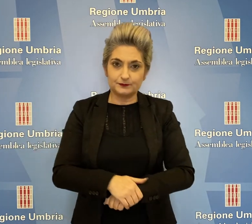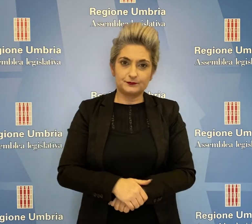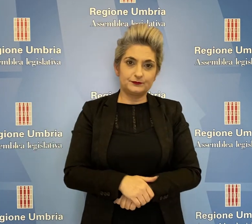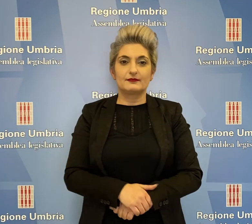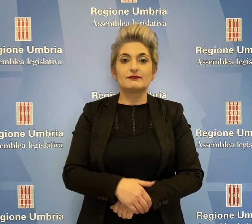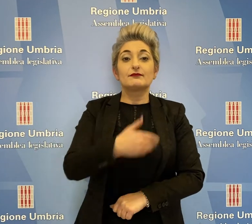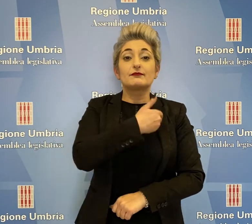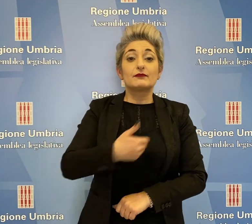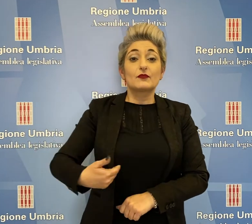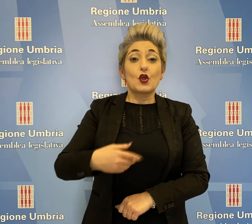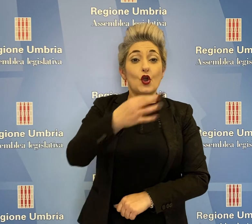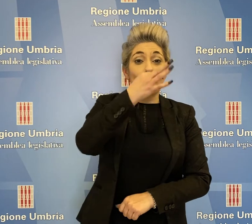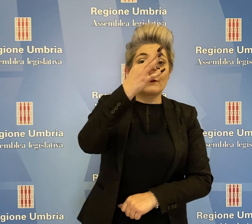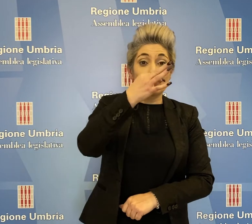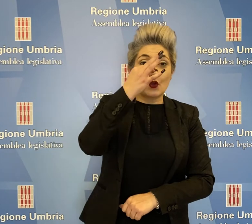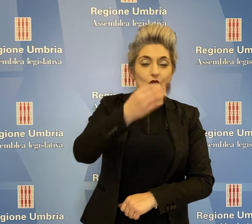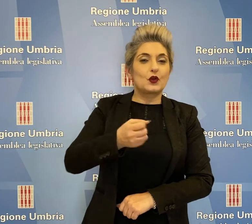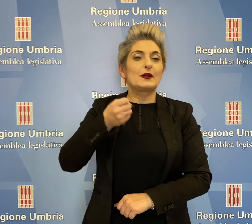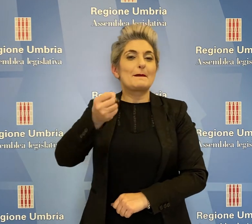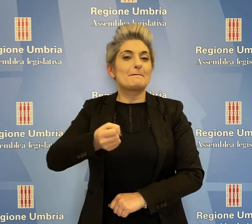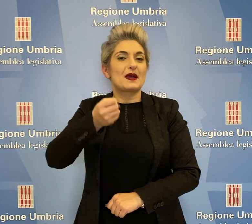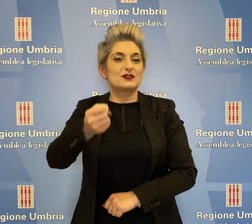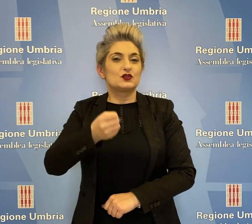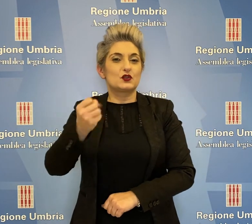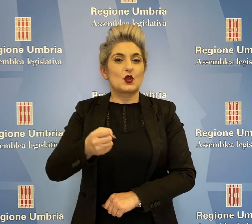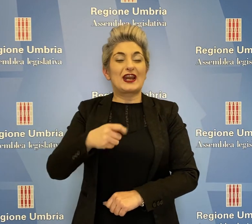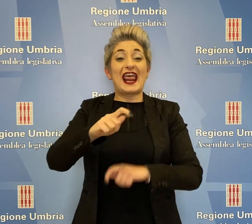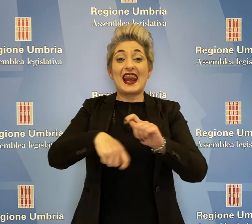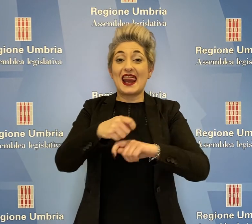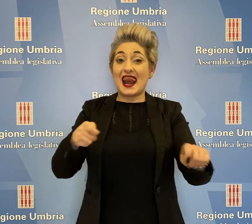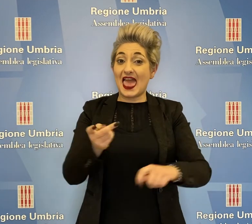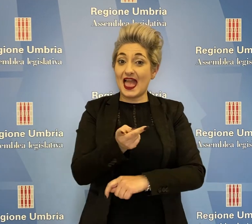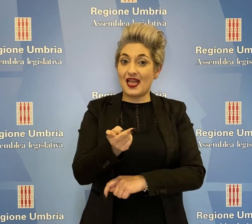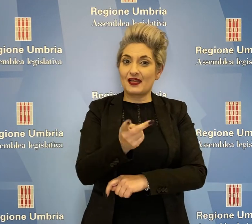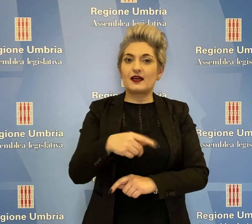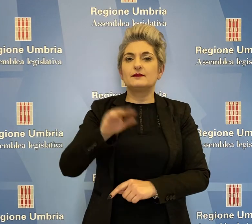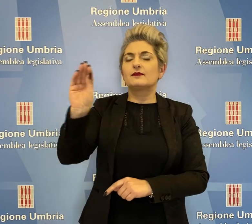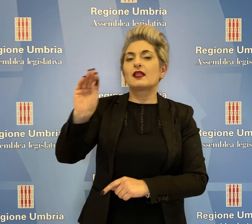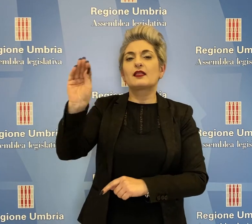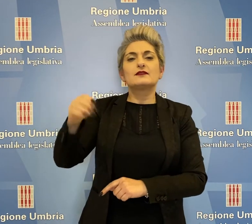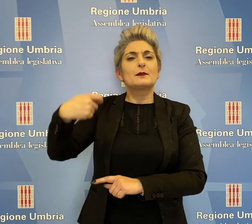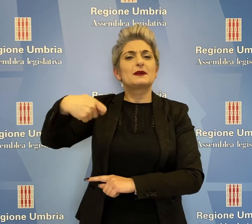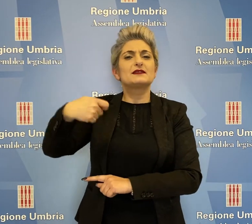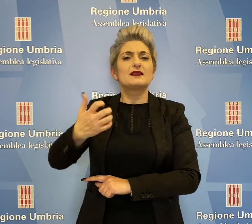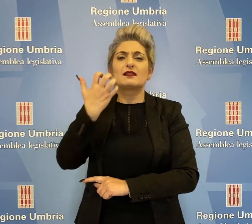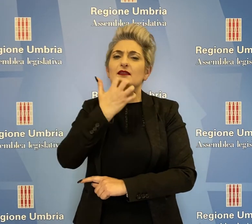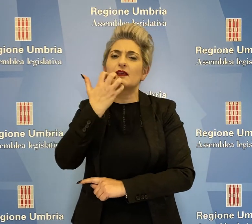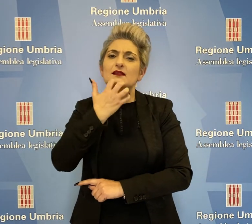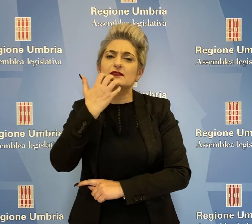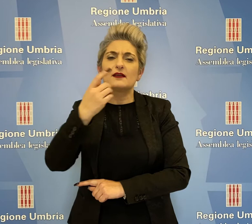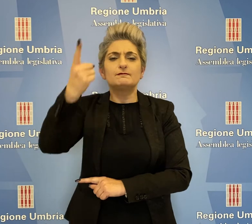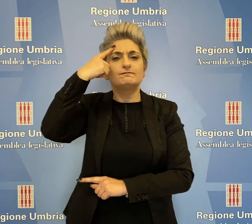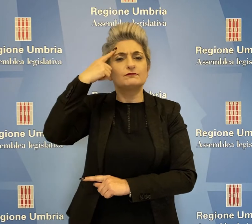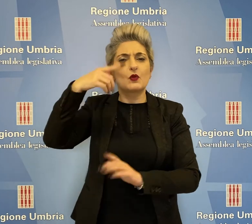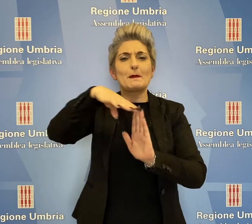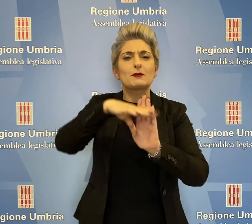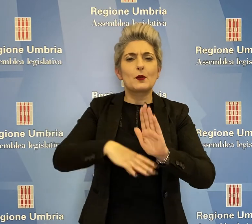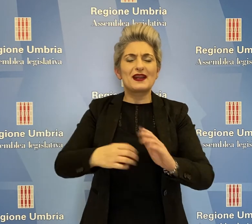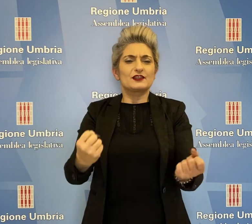I consiglieri Paola Fioroni e Stefano Pastorelli della Lega hanno interrogato la Presidente Tesei sui programmi